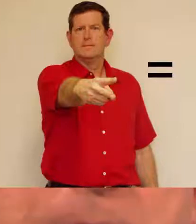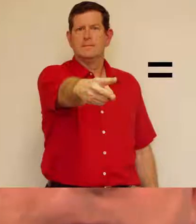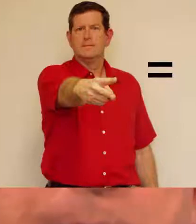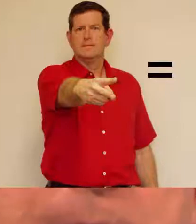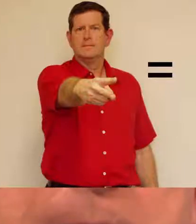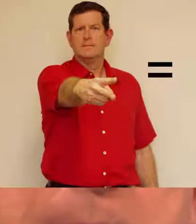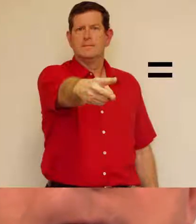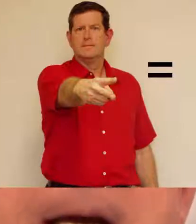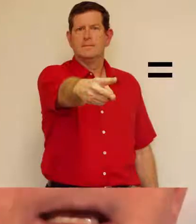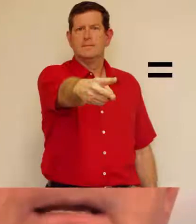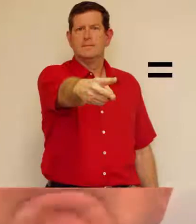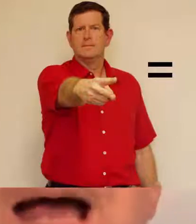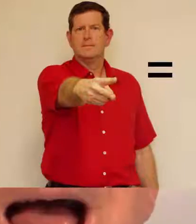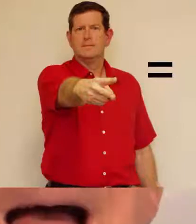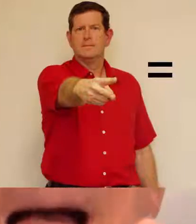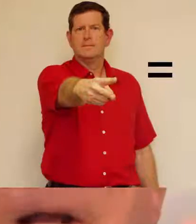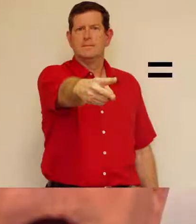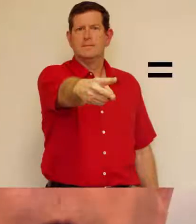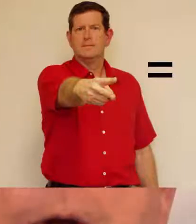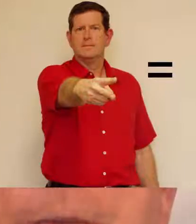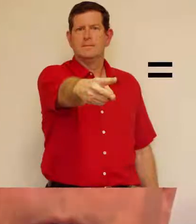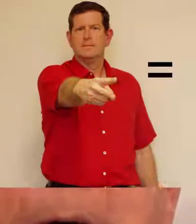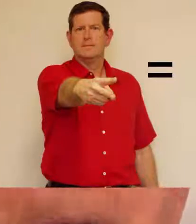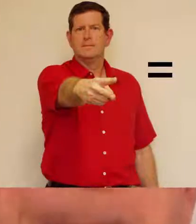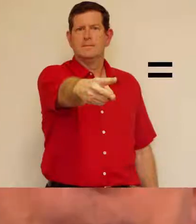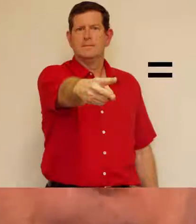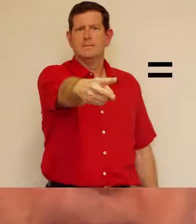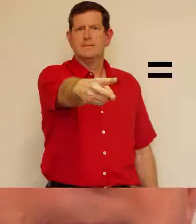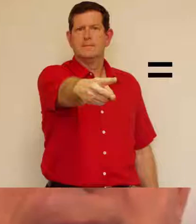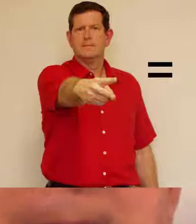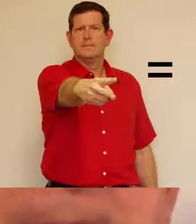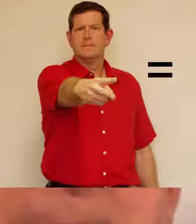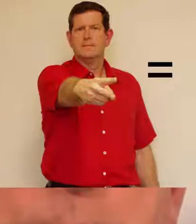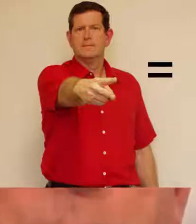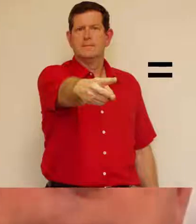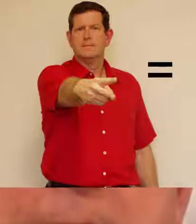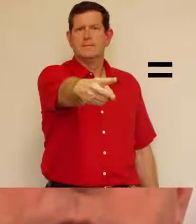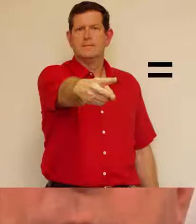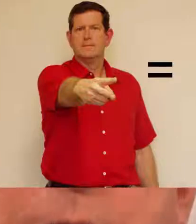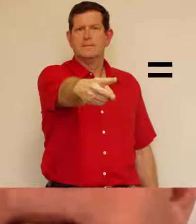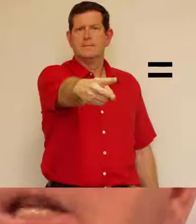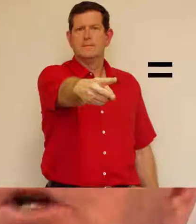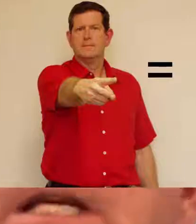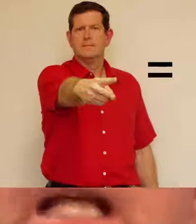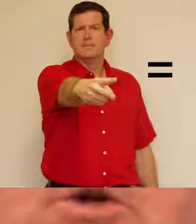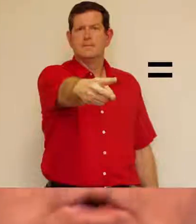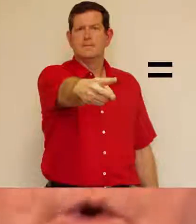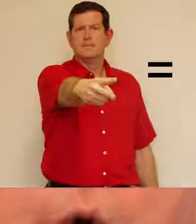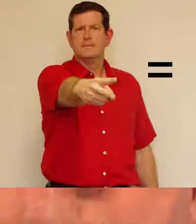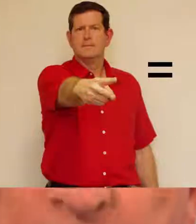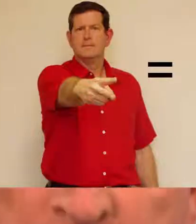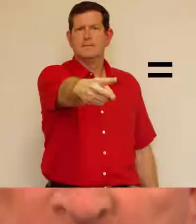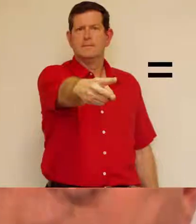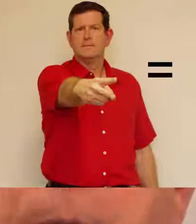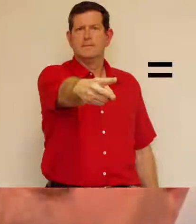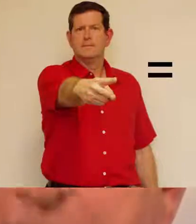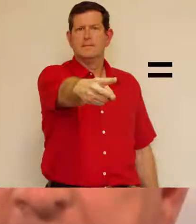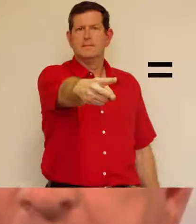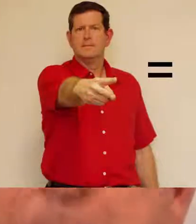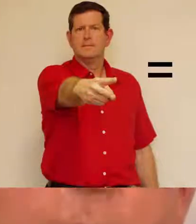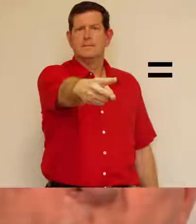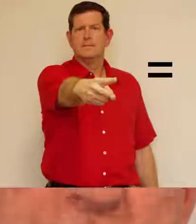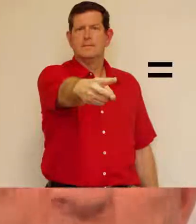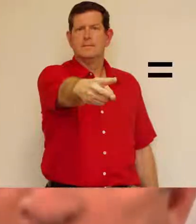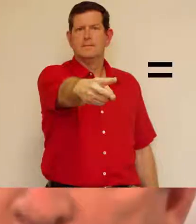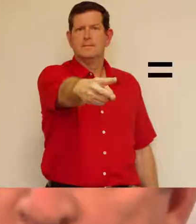être ? Qu'est-ce que ça veut dire ? Être correspond à peu près à l'idée de l'identité d'une chose. Que ce soit nous